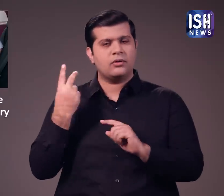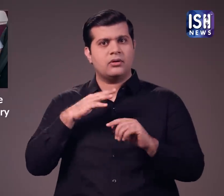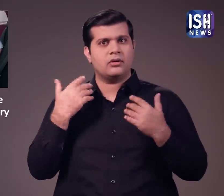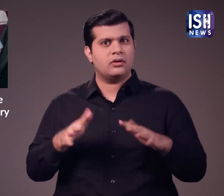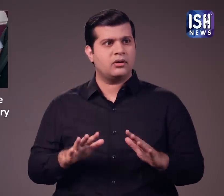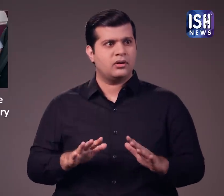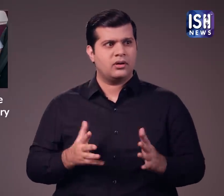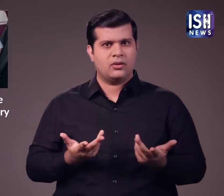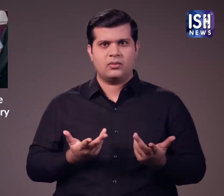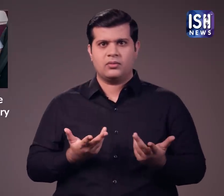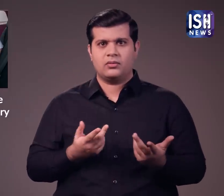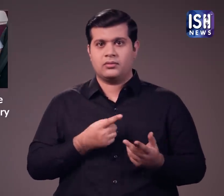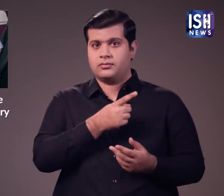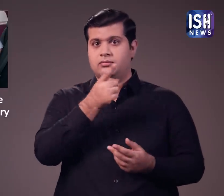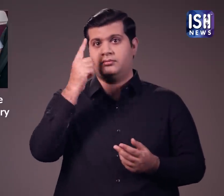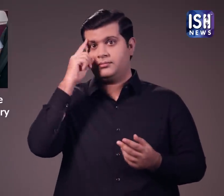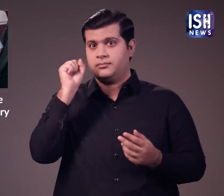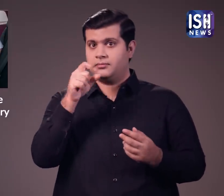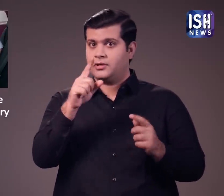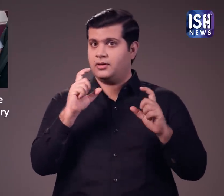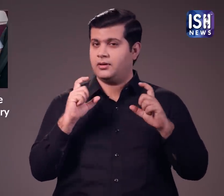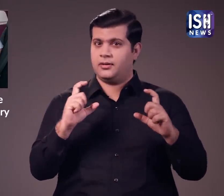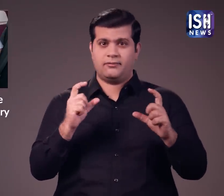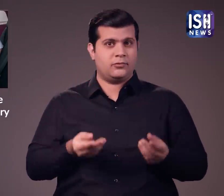यहां इसका विपरित था अधिक सावदान रहना याद रखे